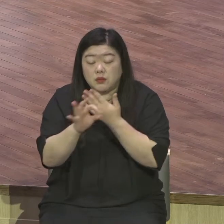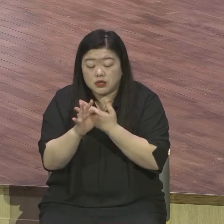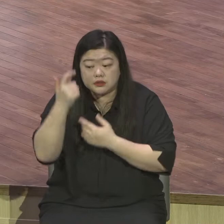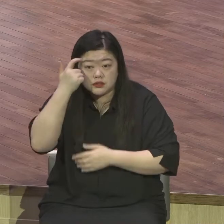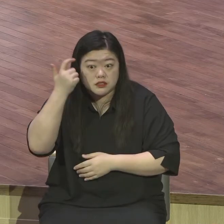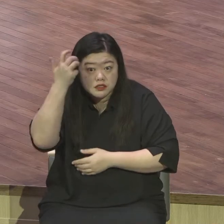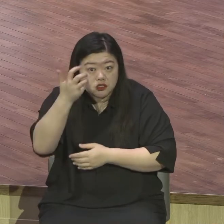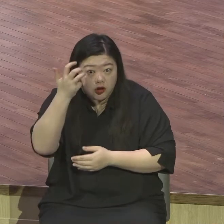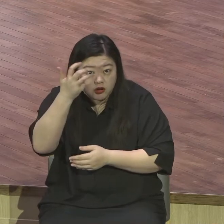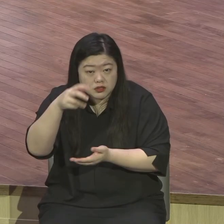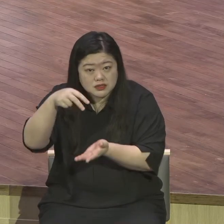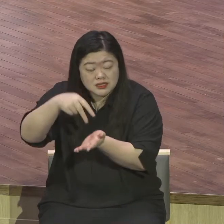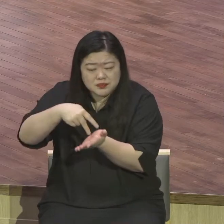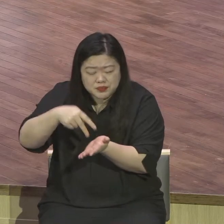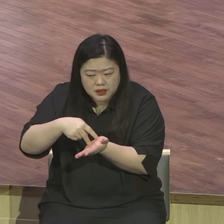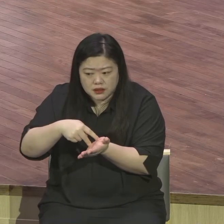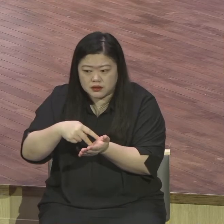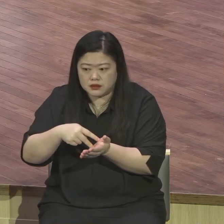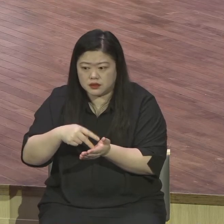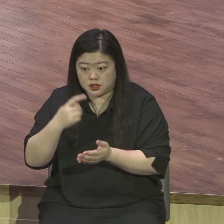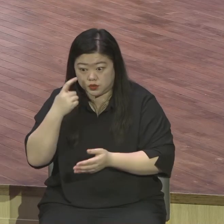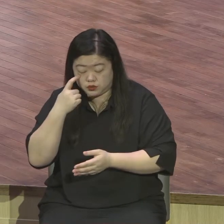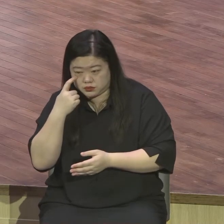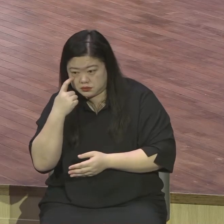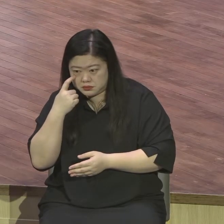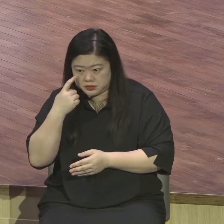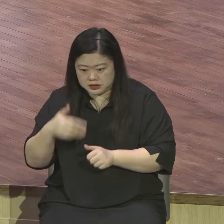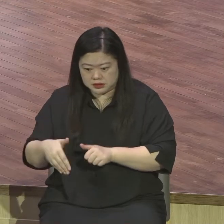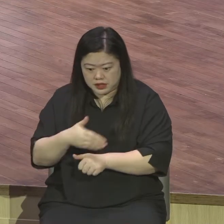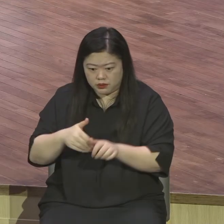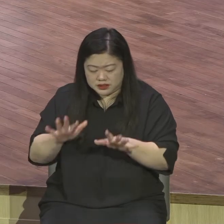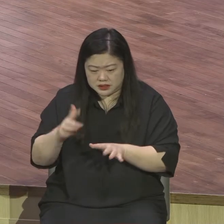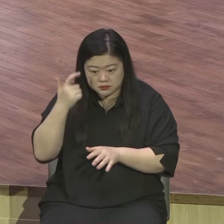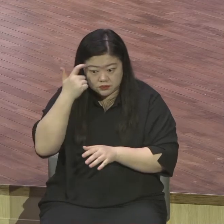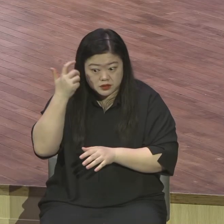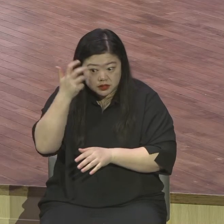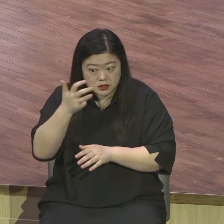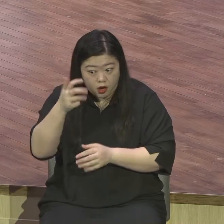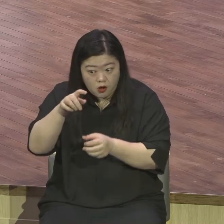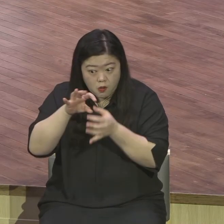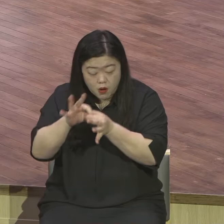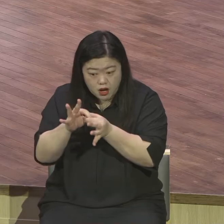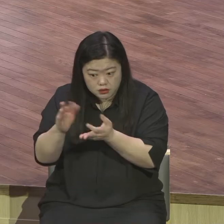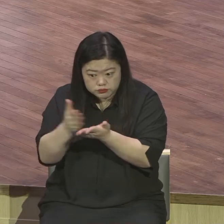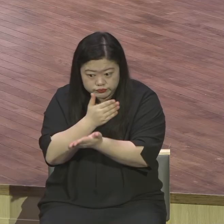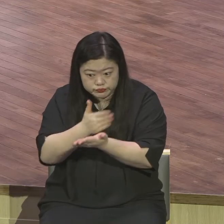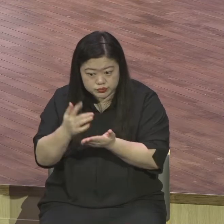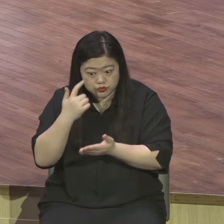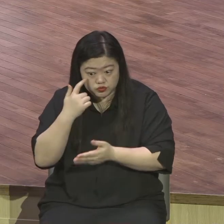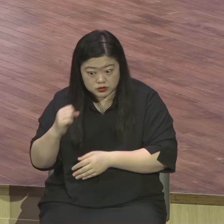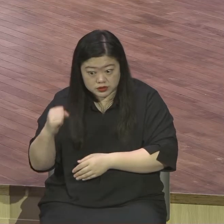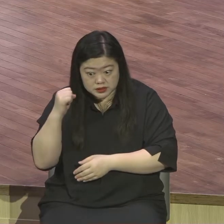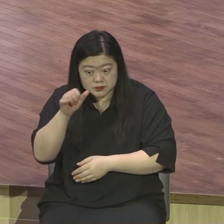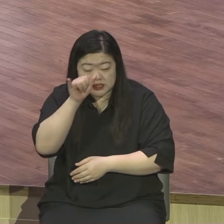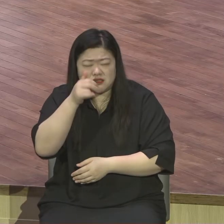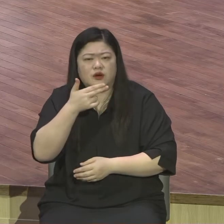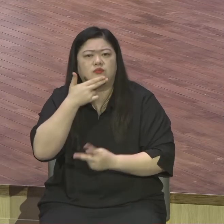철이 들었다 이 말은 한마디로 영적 분비력이 생겼다. 그런